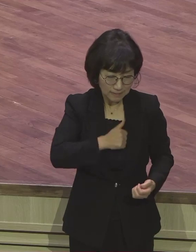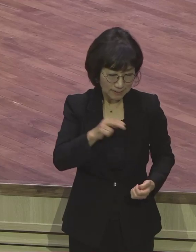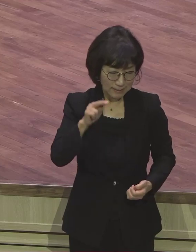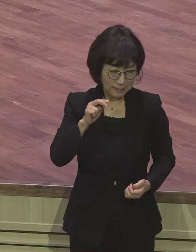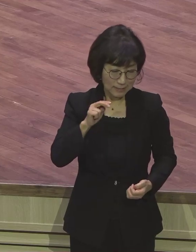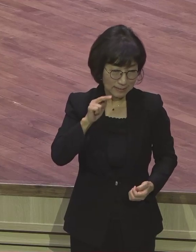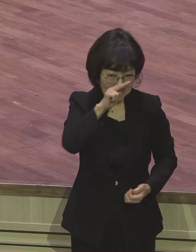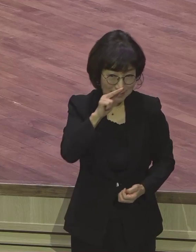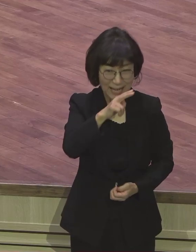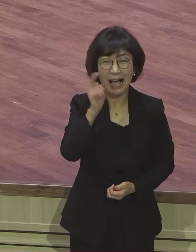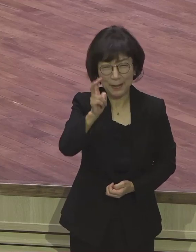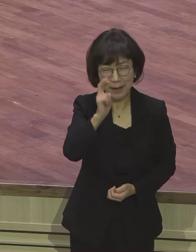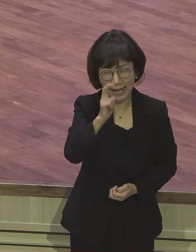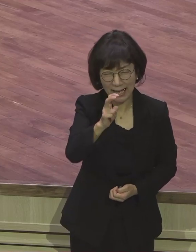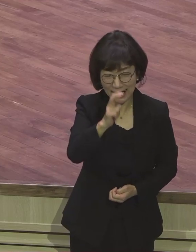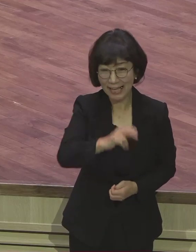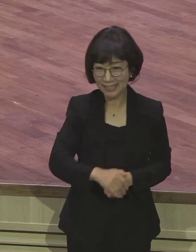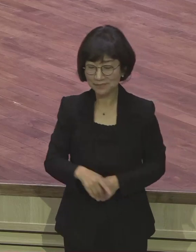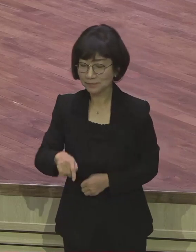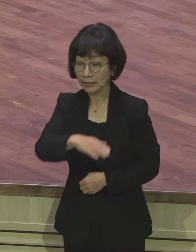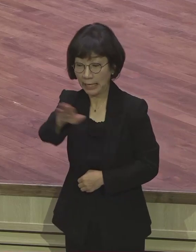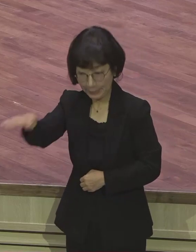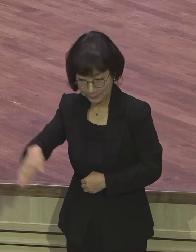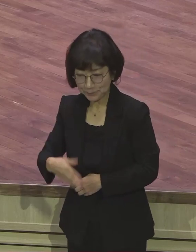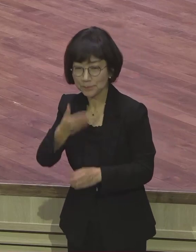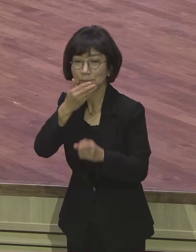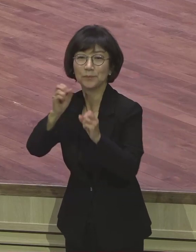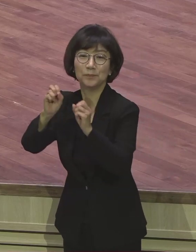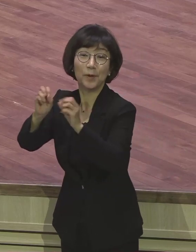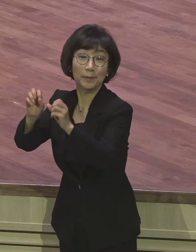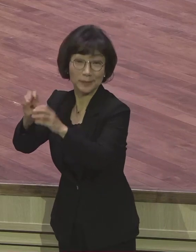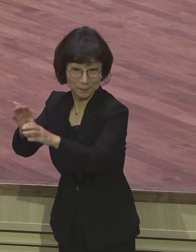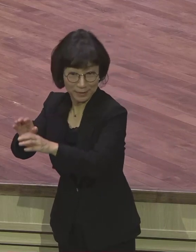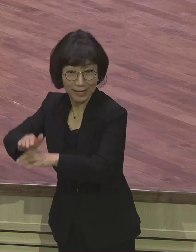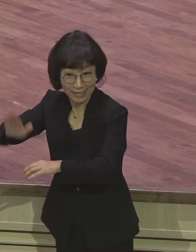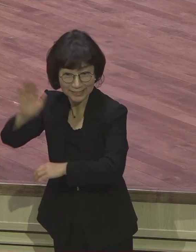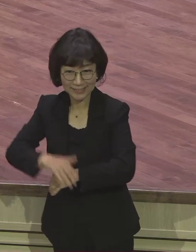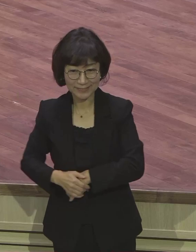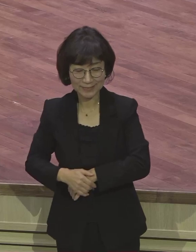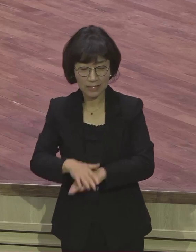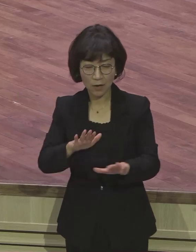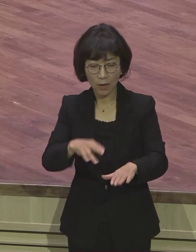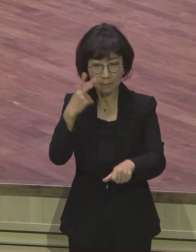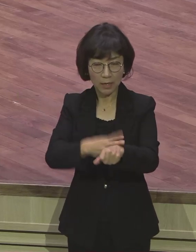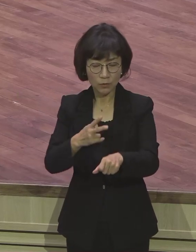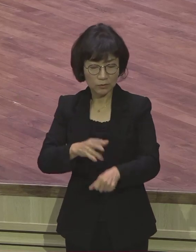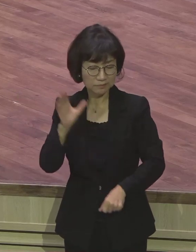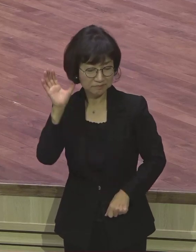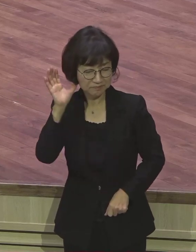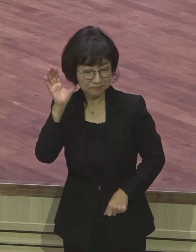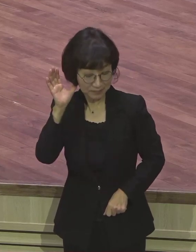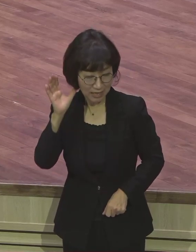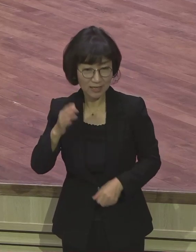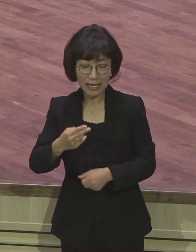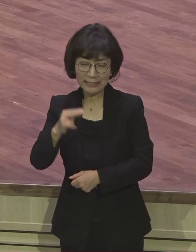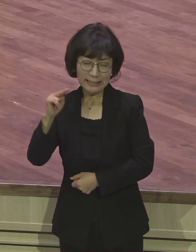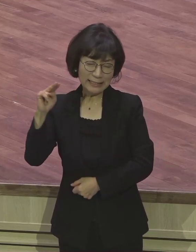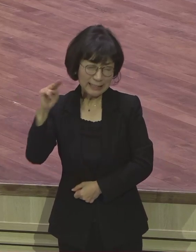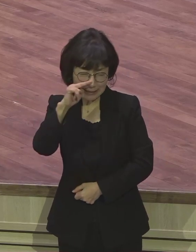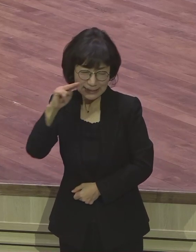시기 질투로 하나 바울이 말해요 지금 시기 질투로 열심히 복음을 증가했습니다. 이 복음을